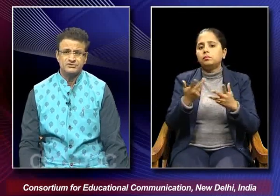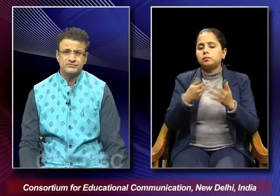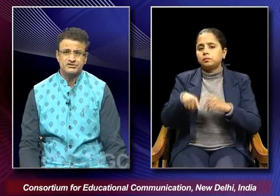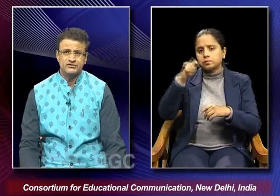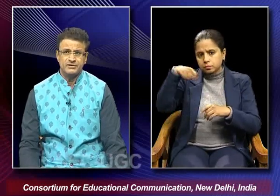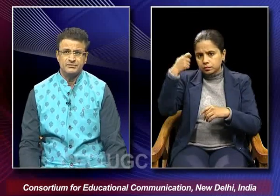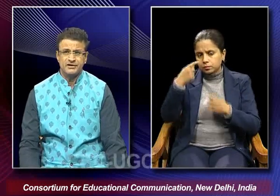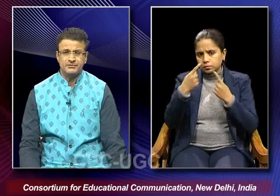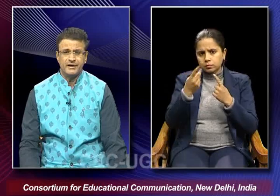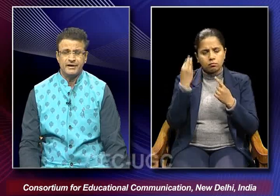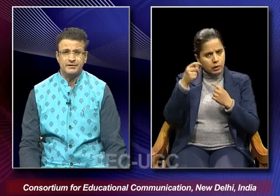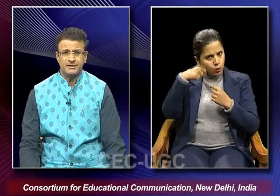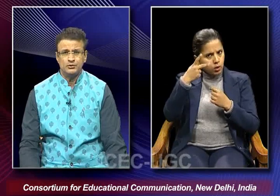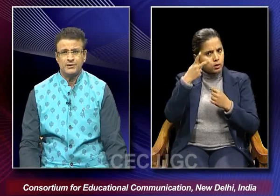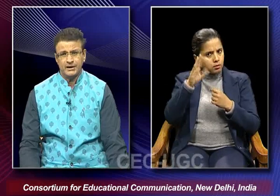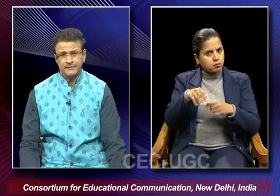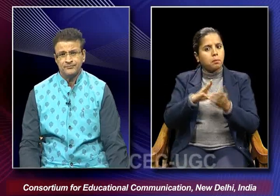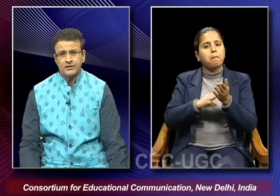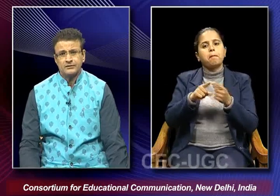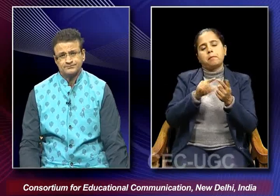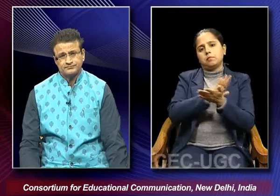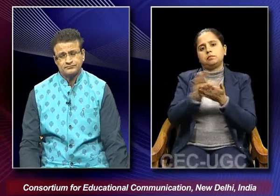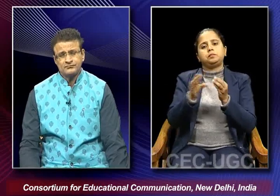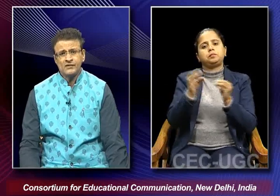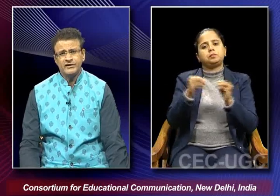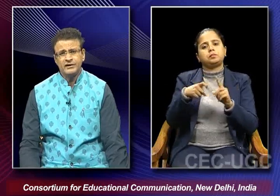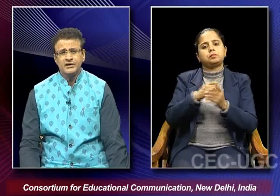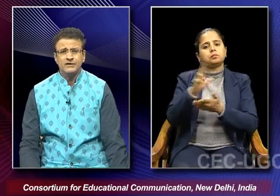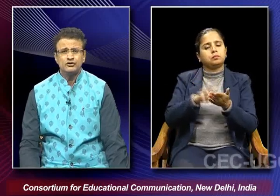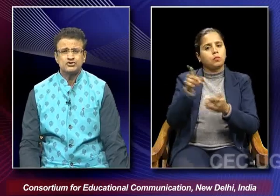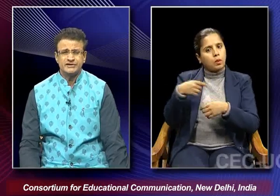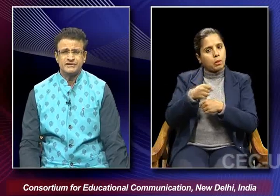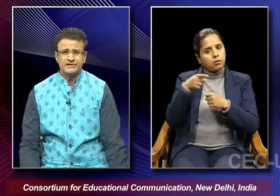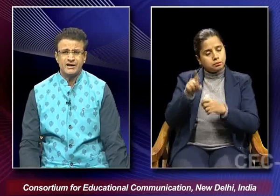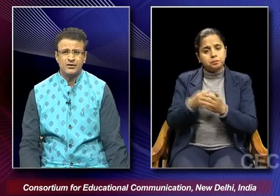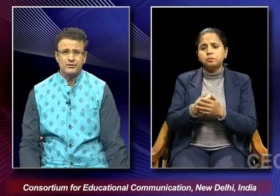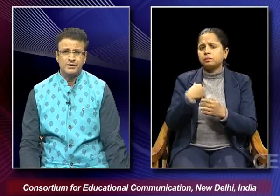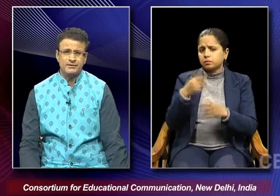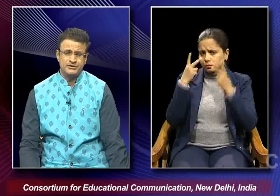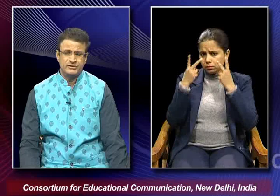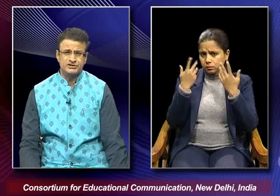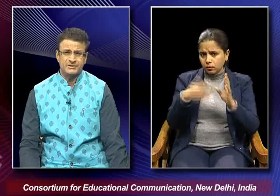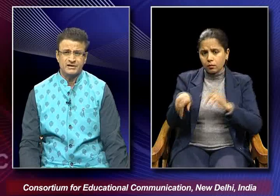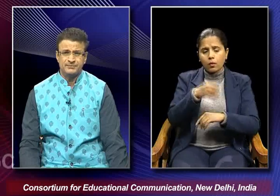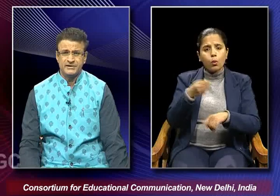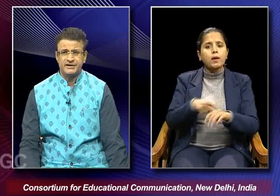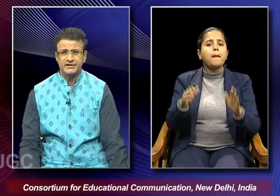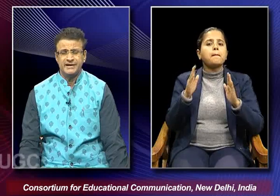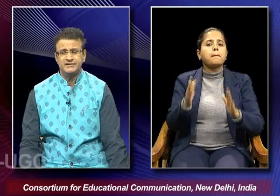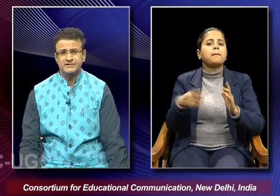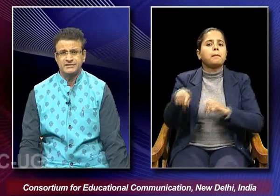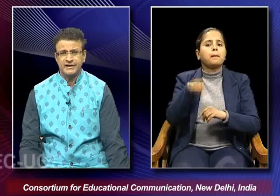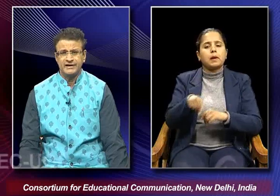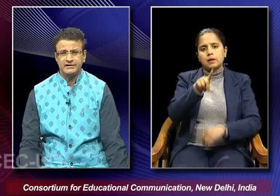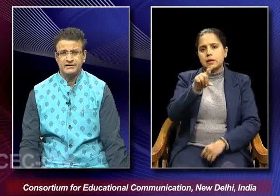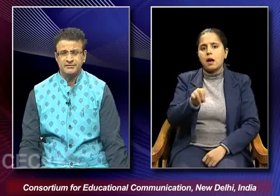films which have been made by Mahbub Khan. We have also seen that how during this particular period in